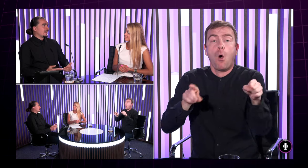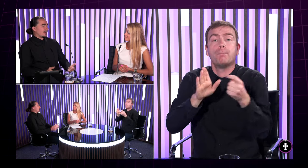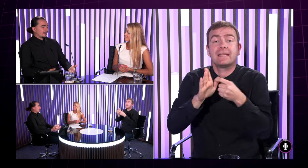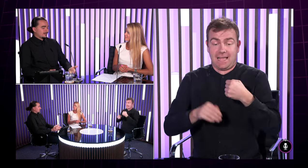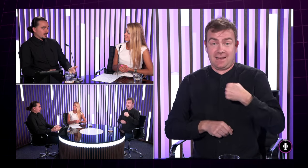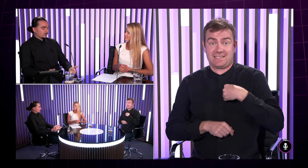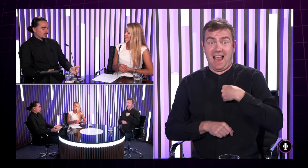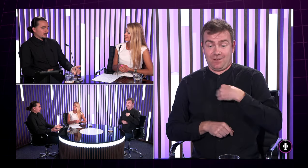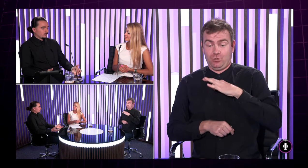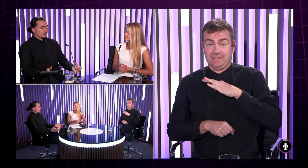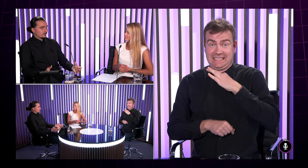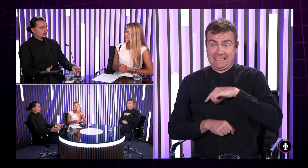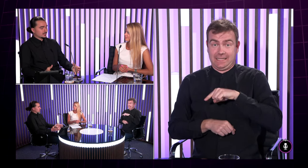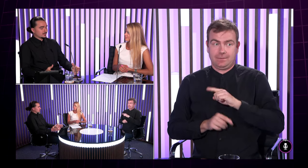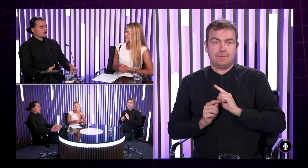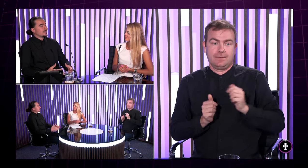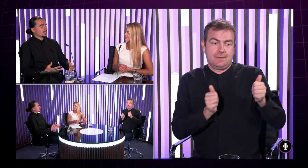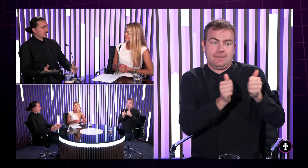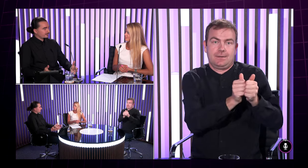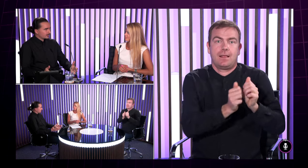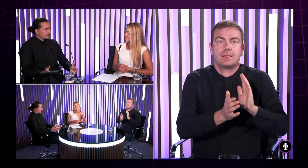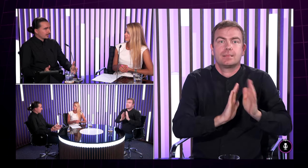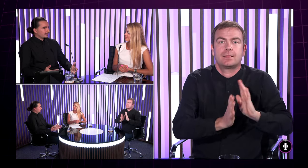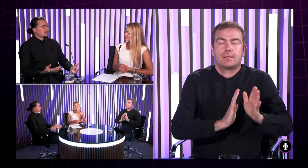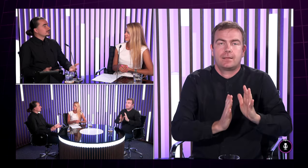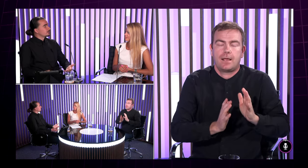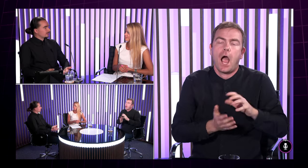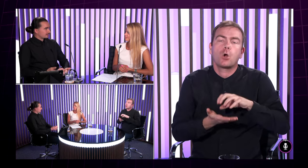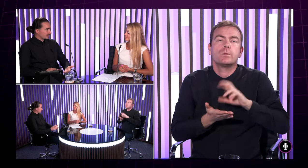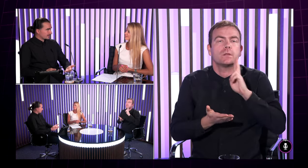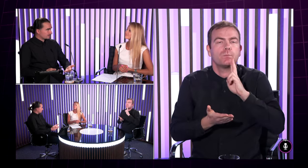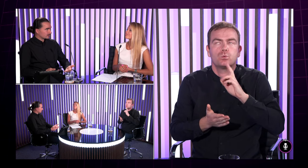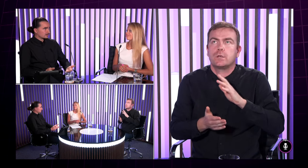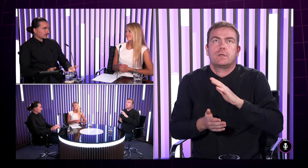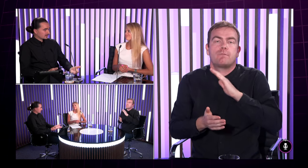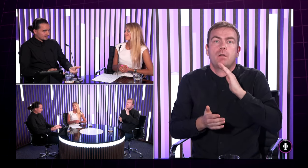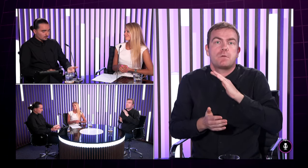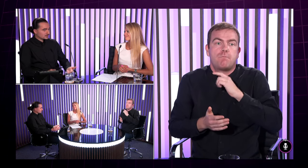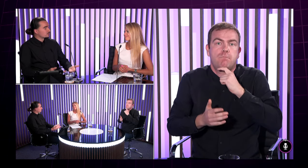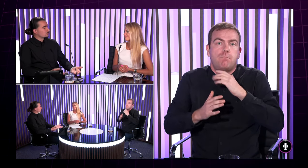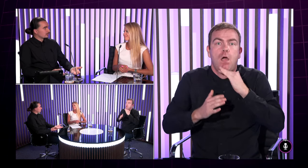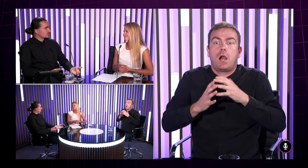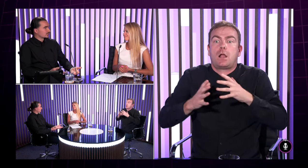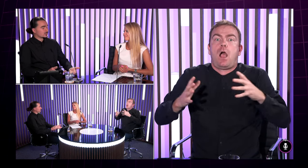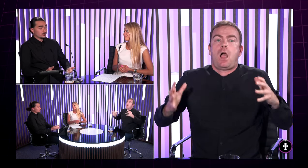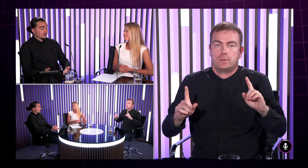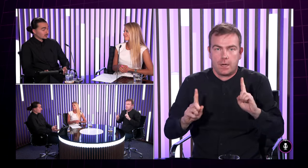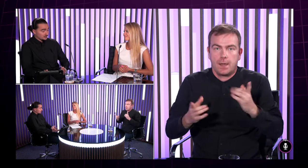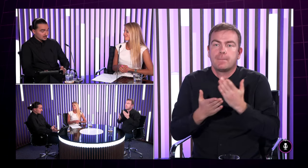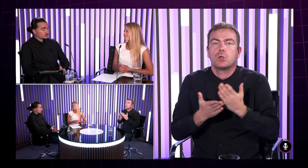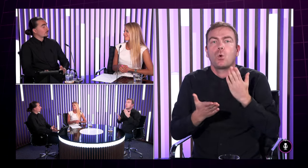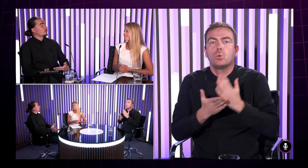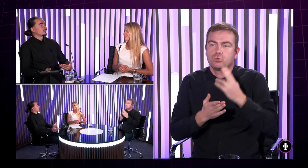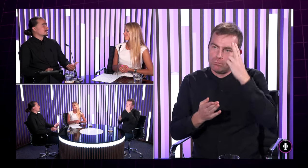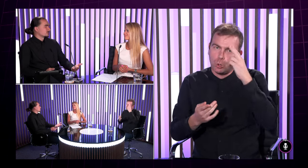kolovali a tým pádom že tá komunita nepočujúcich na Slovensku nie je až taká veľká tak sme si vytvorili tie vzťahy veľakrát sa takto poznáme už od malička či už aj